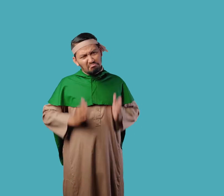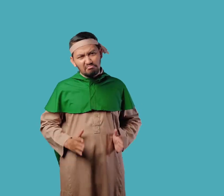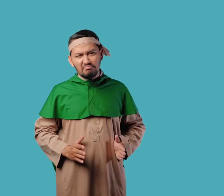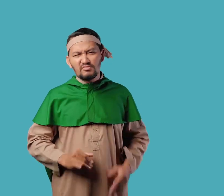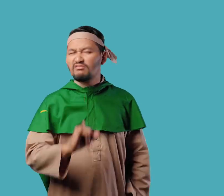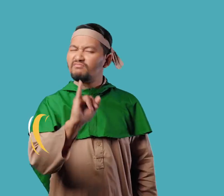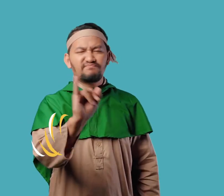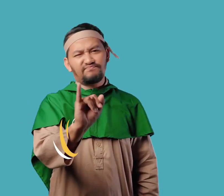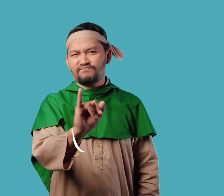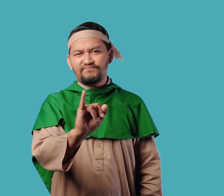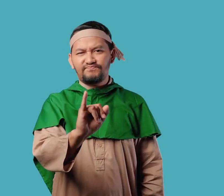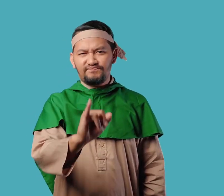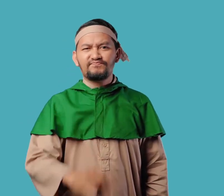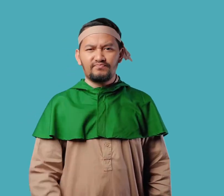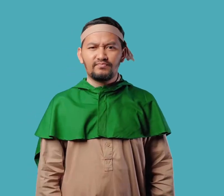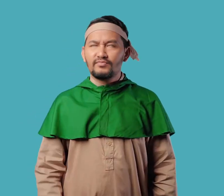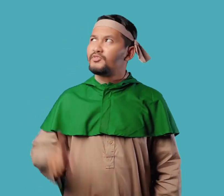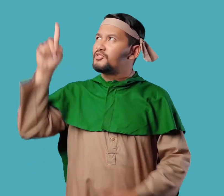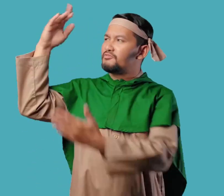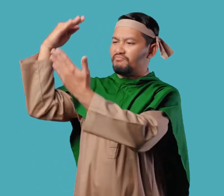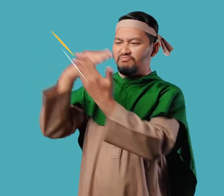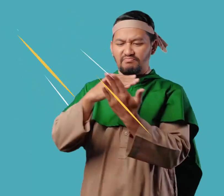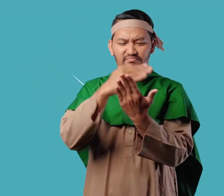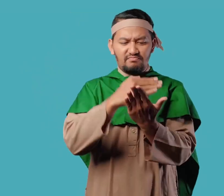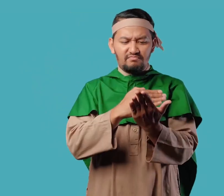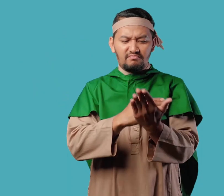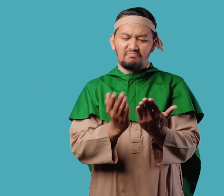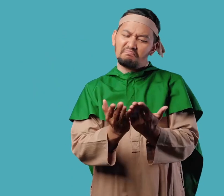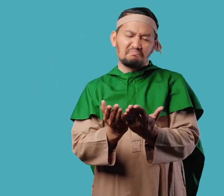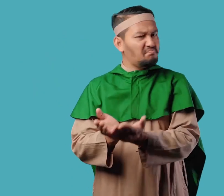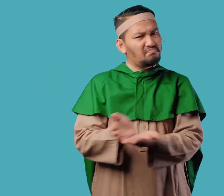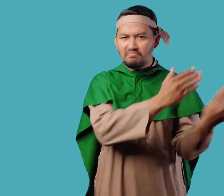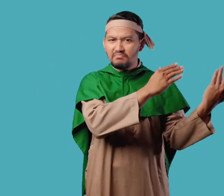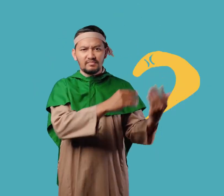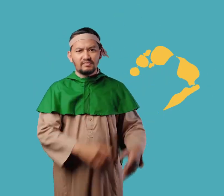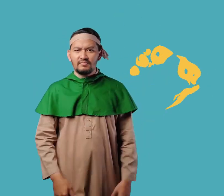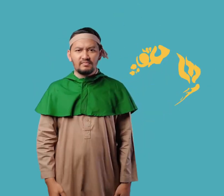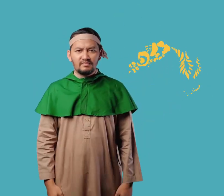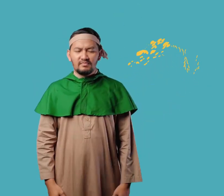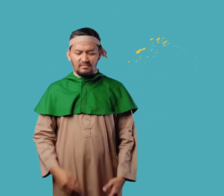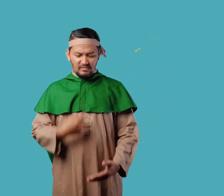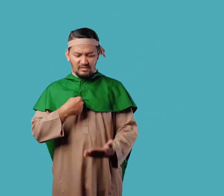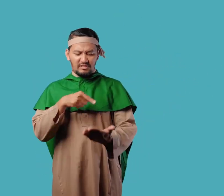Banyak aturan Allah yang dilanggar Dan mereka membuat aturan mereka sendiri